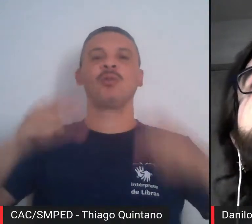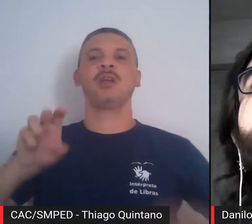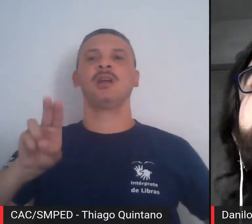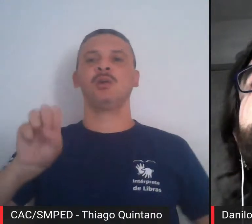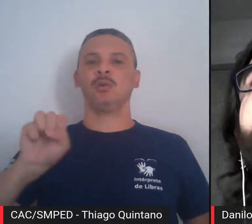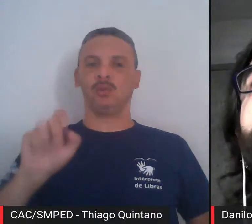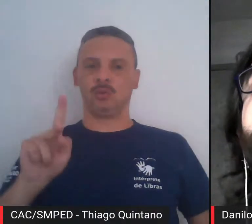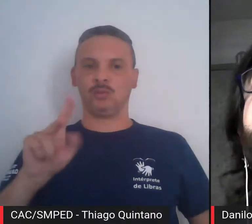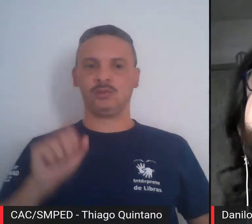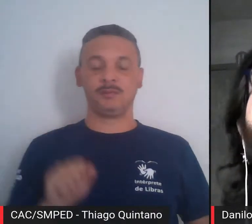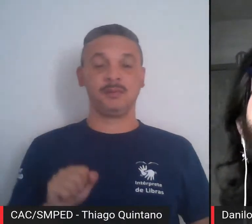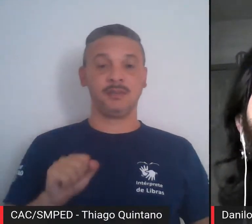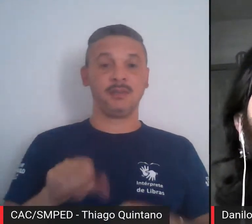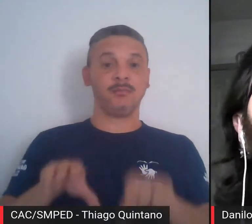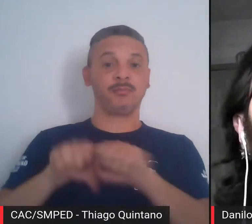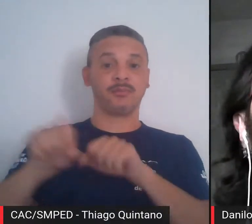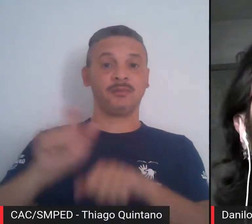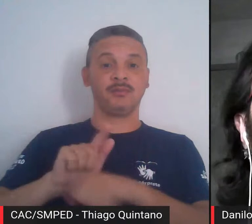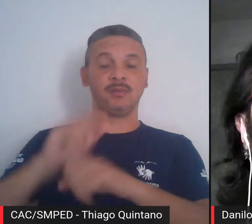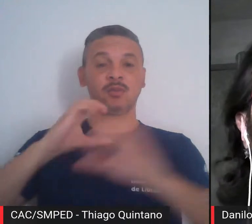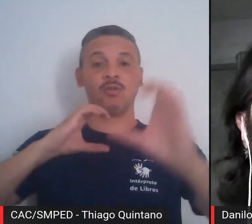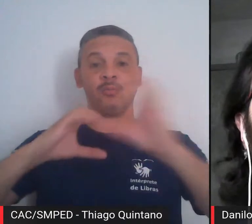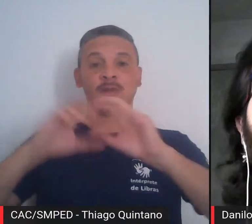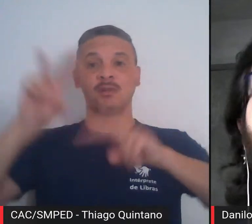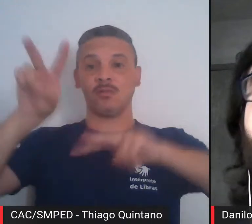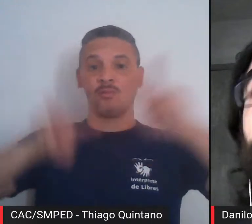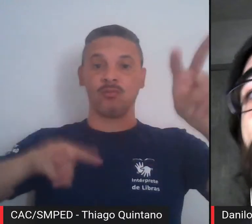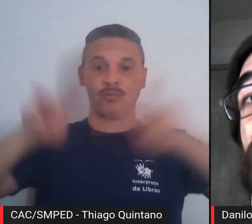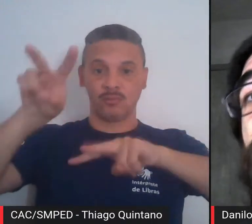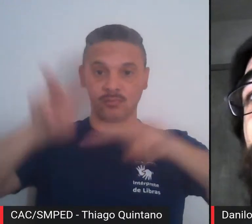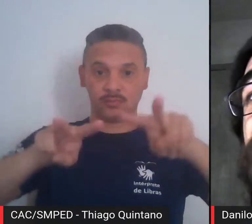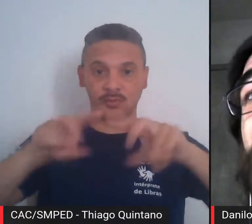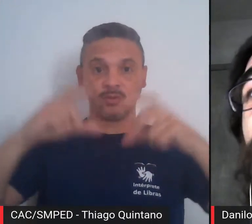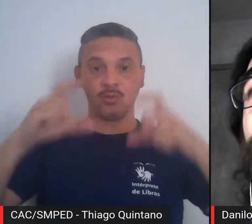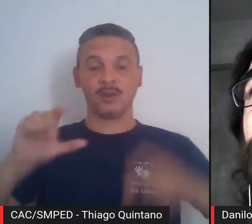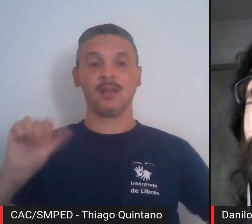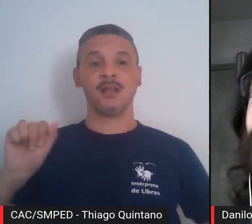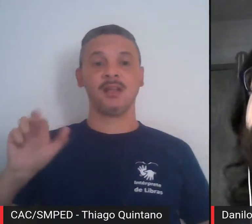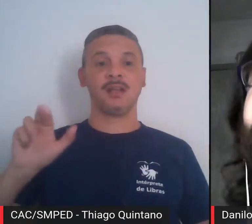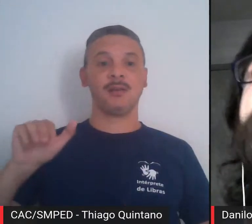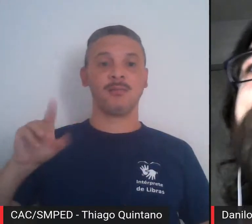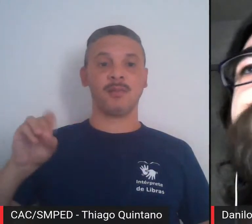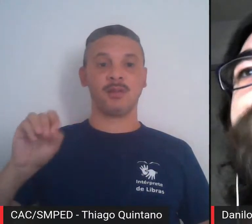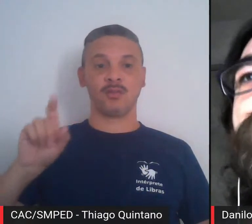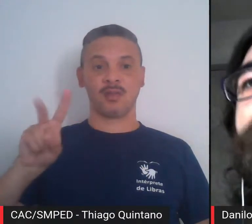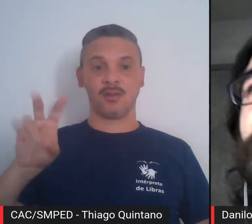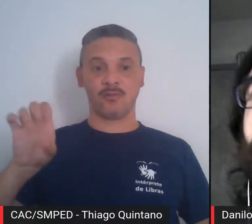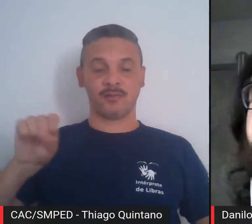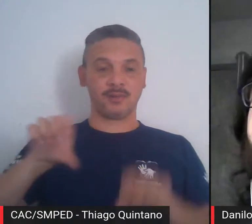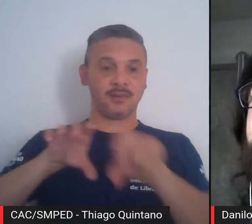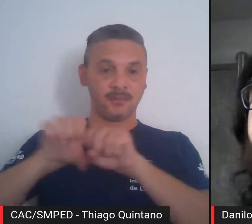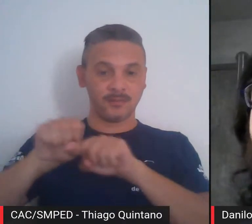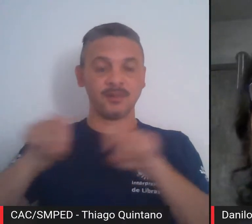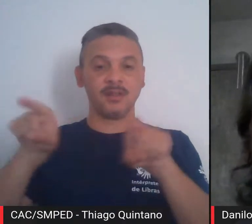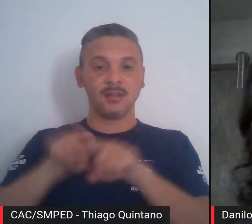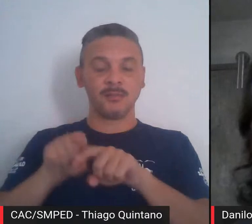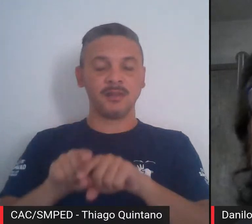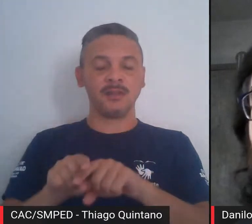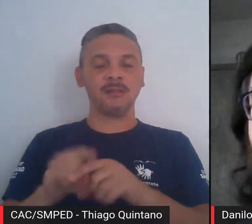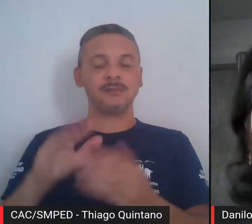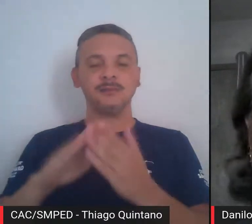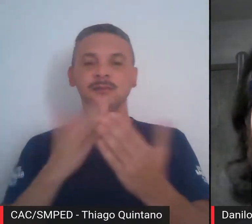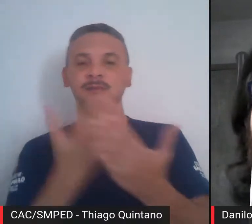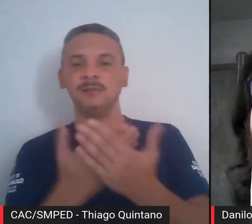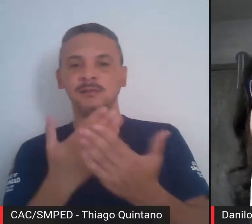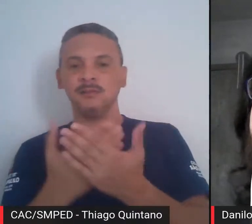Por sua graduação em comunicação visual pela Fundação Armando Alves Penteado e frequentou a Escola Superior de Artes de